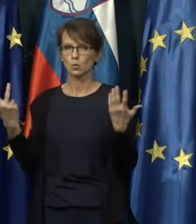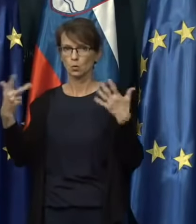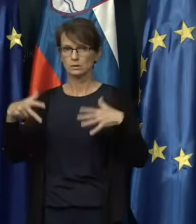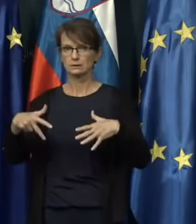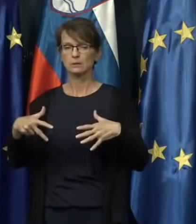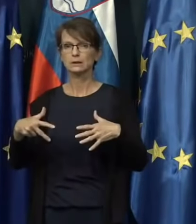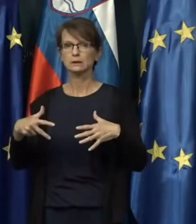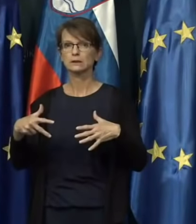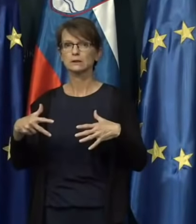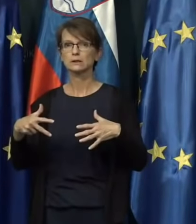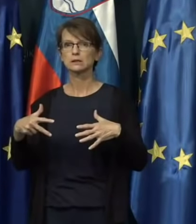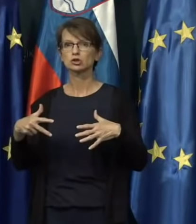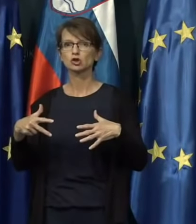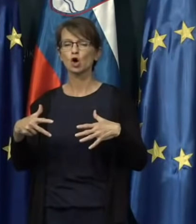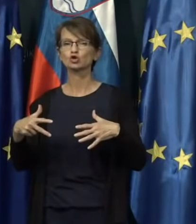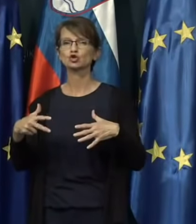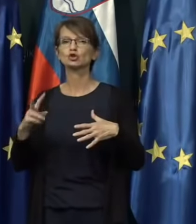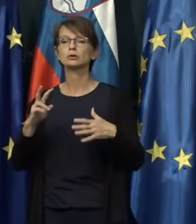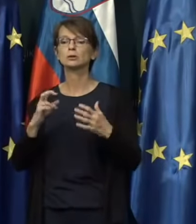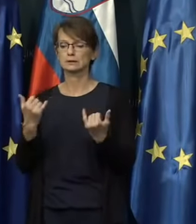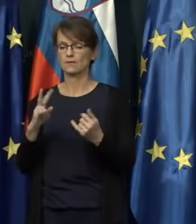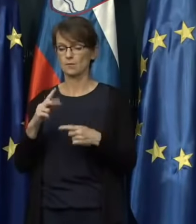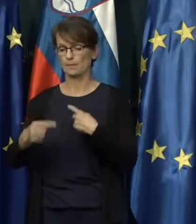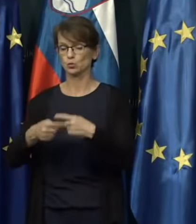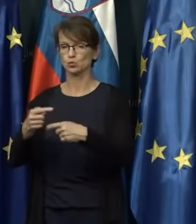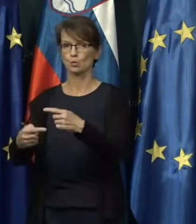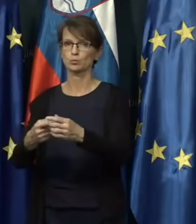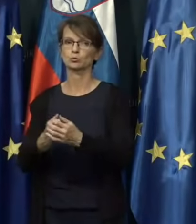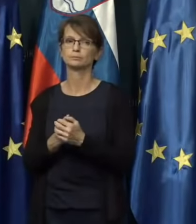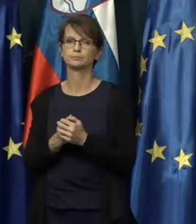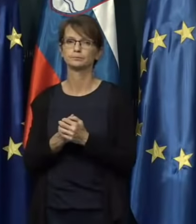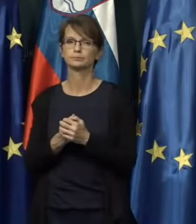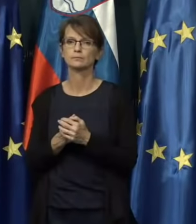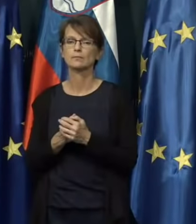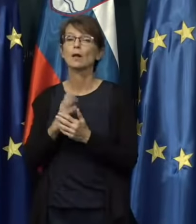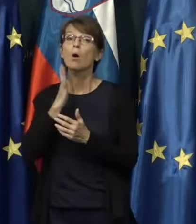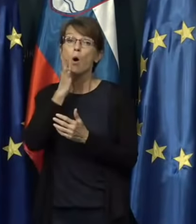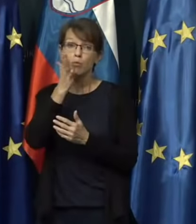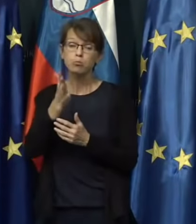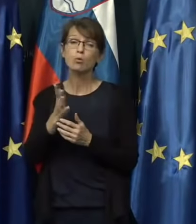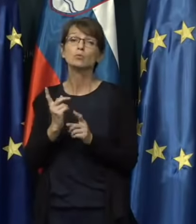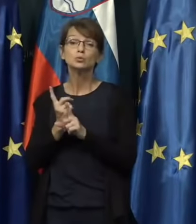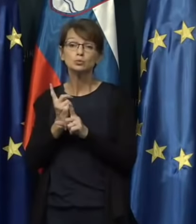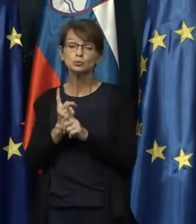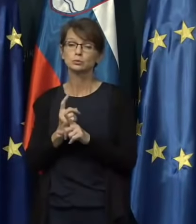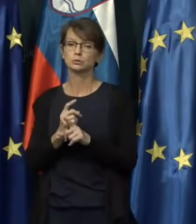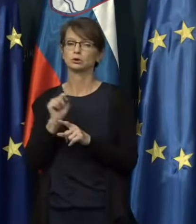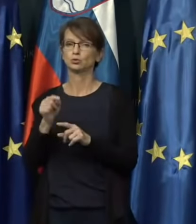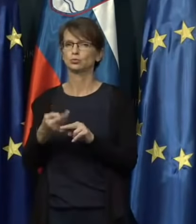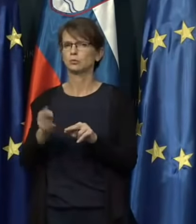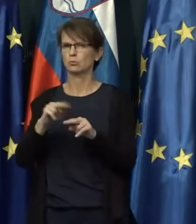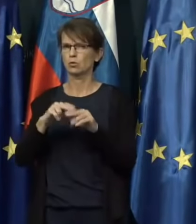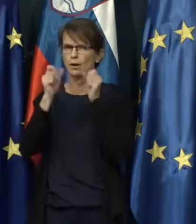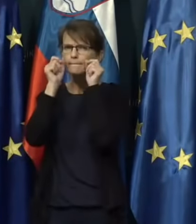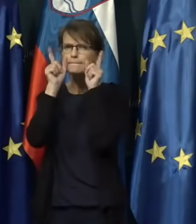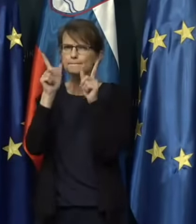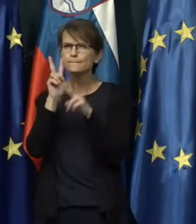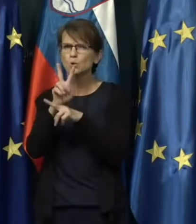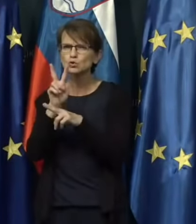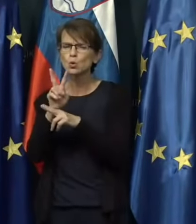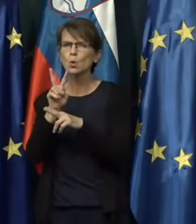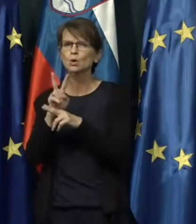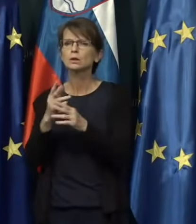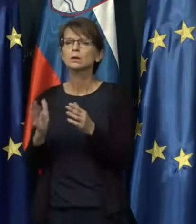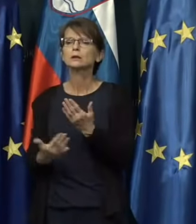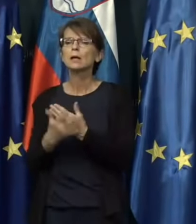jih je v postopku in bomo pač tudi tu večjo pozornost dejali ponovno